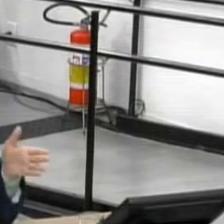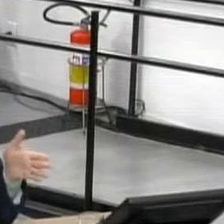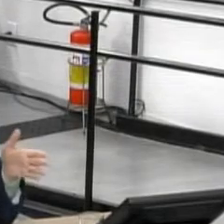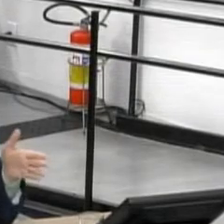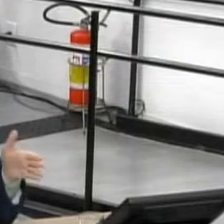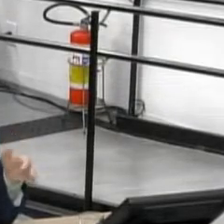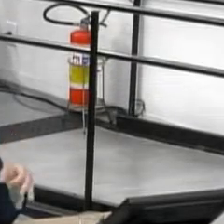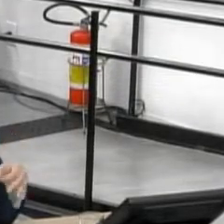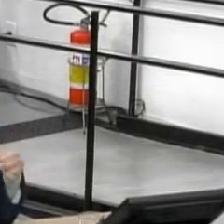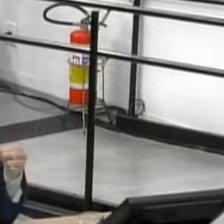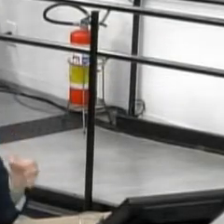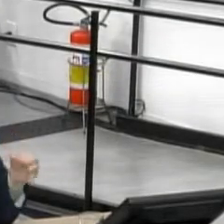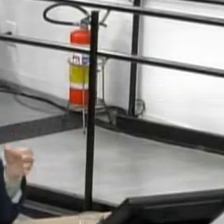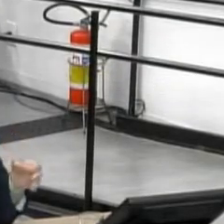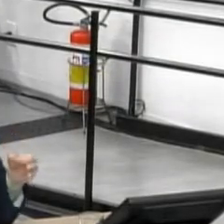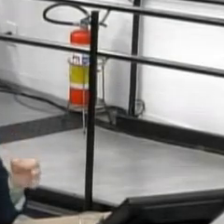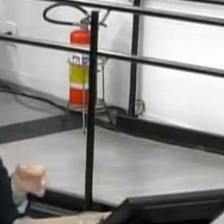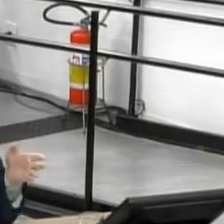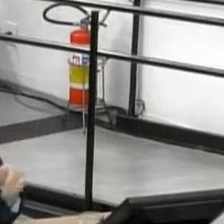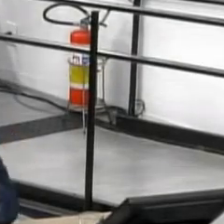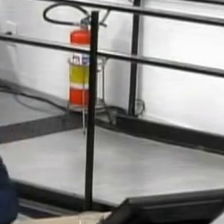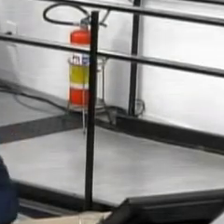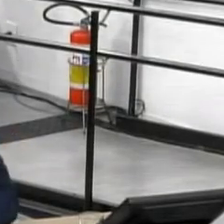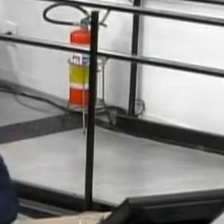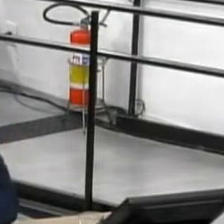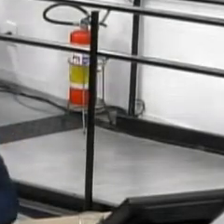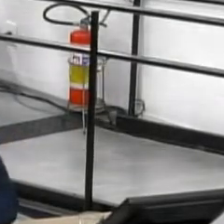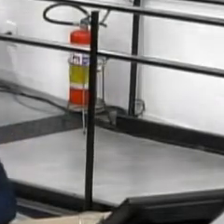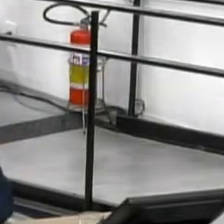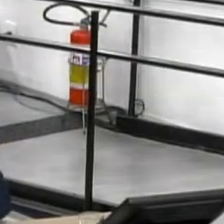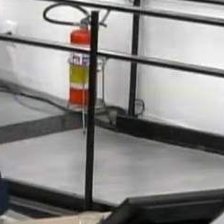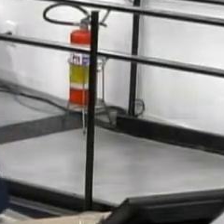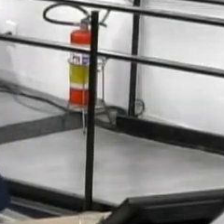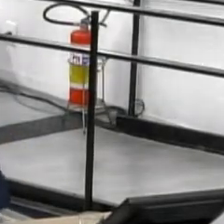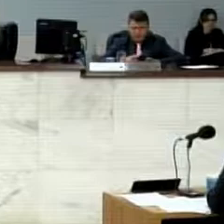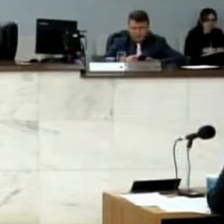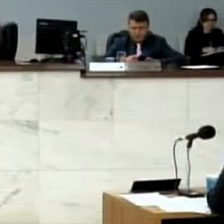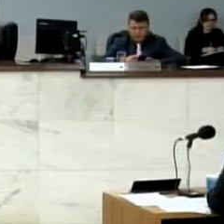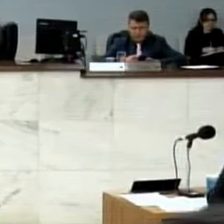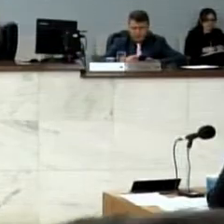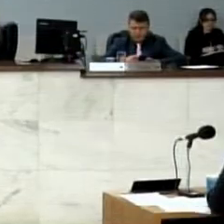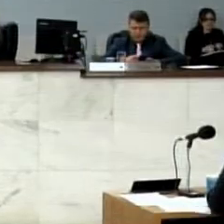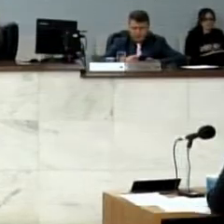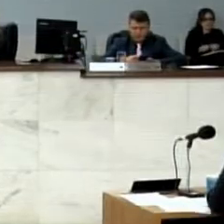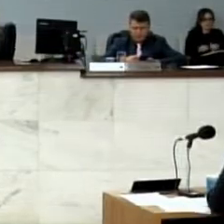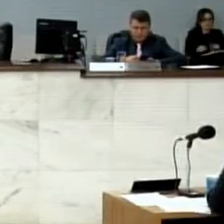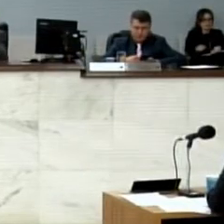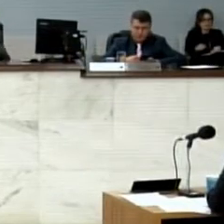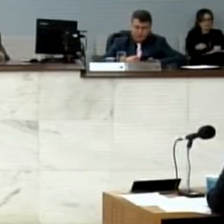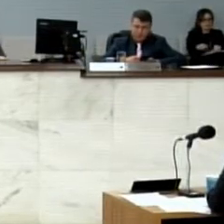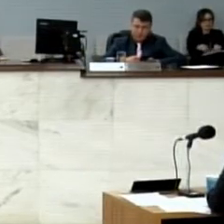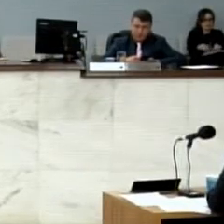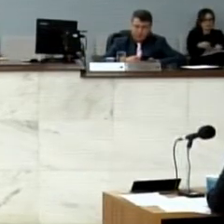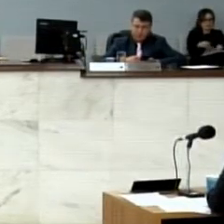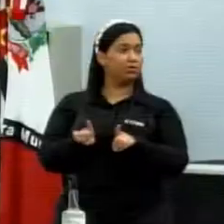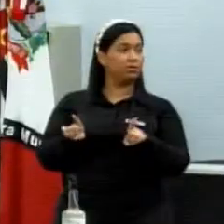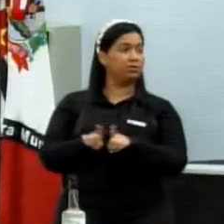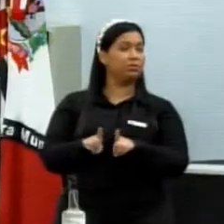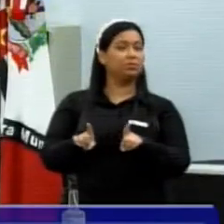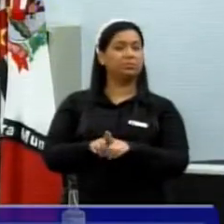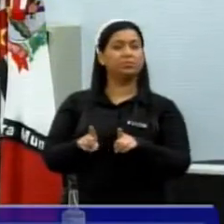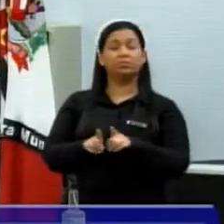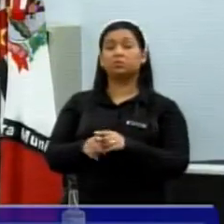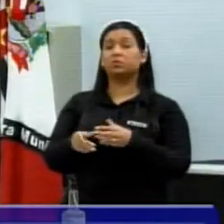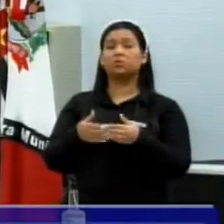no hospital viu os equipamentos, viu que é coisa de primeiro mundo. Obrigado, vereador. É a obrigação do governo do Estado também, ou de qualquer